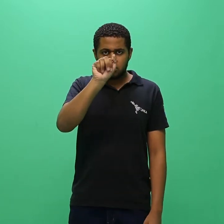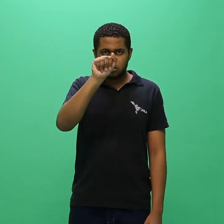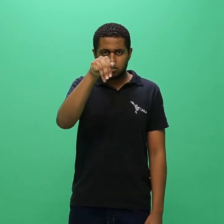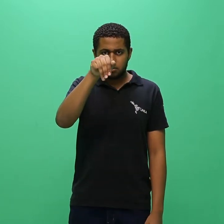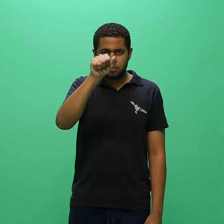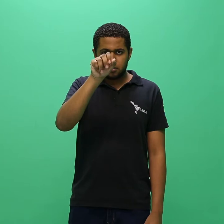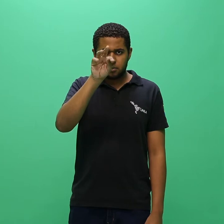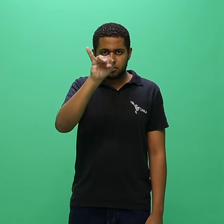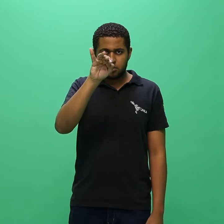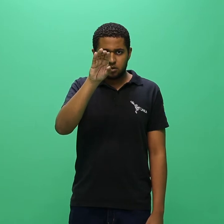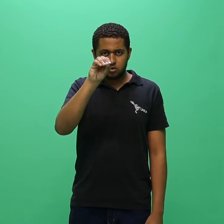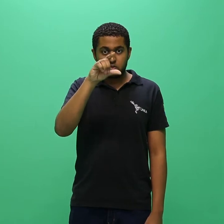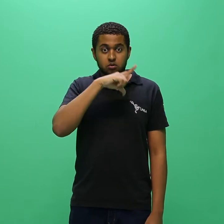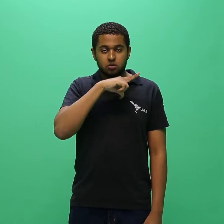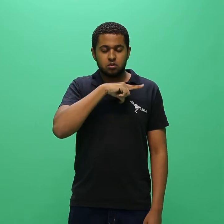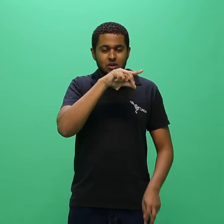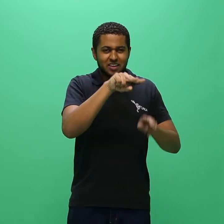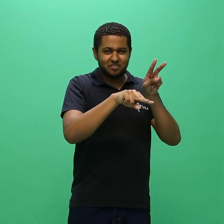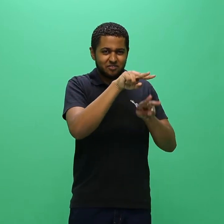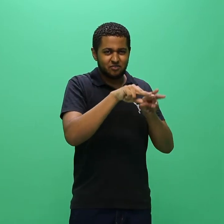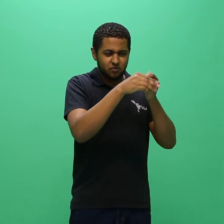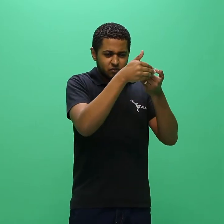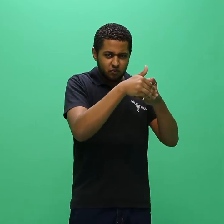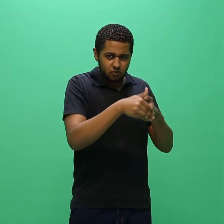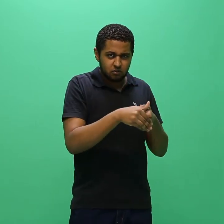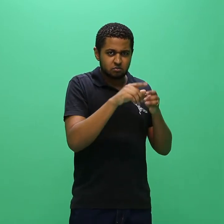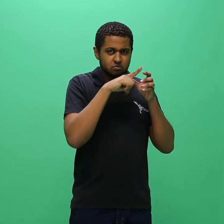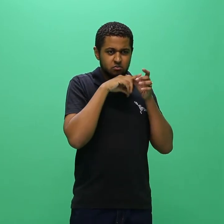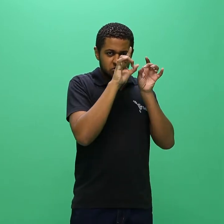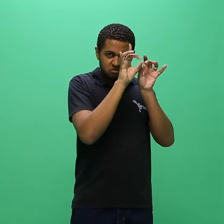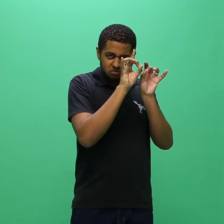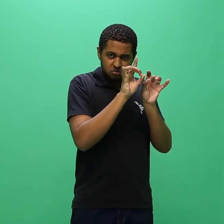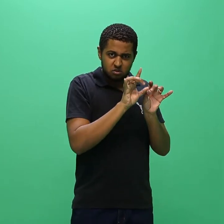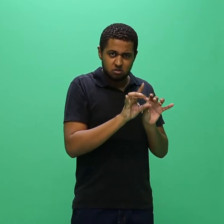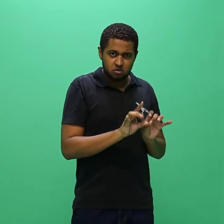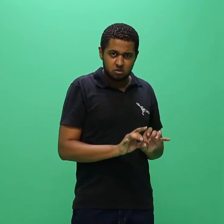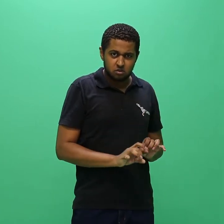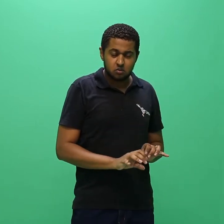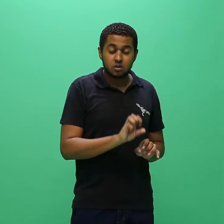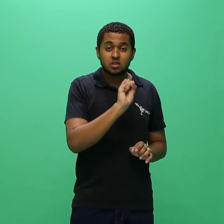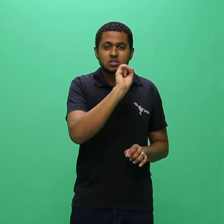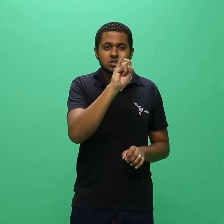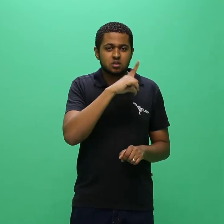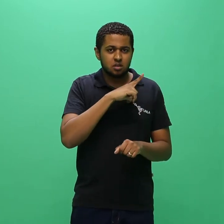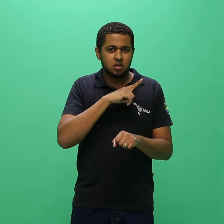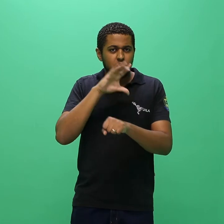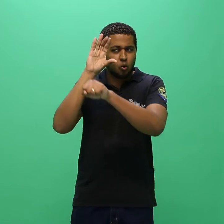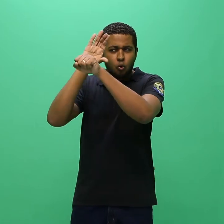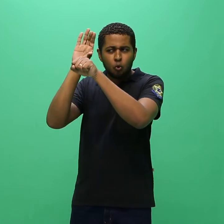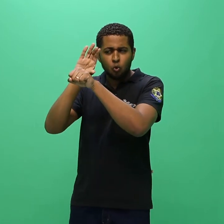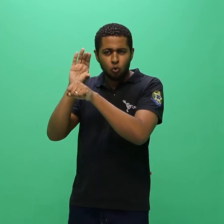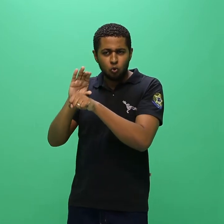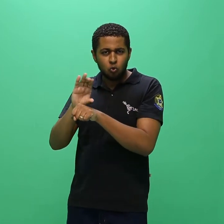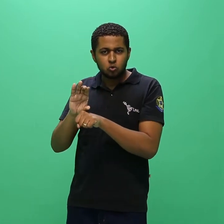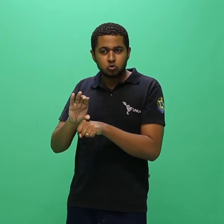optarem pela realização da mesma estão elencados no anexo 3 do presente